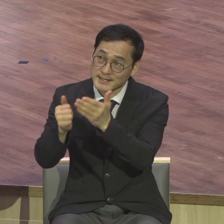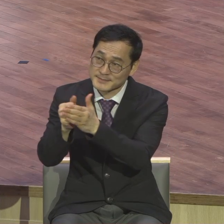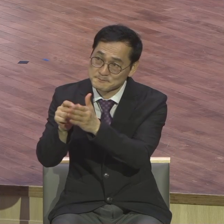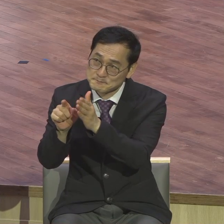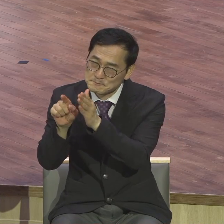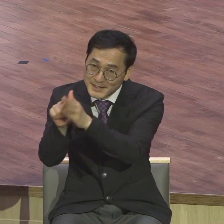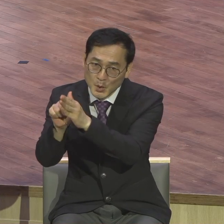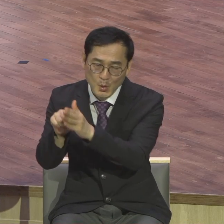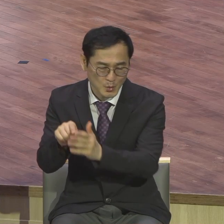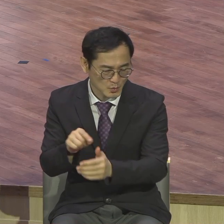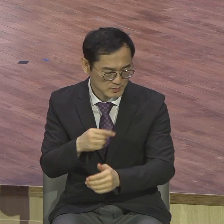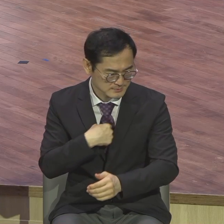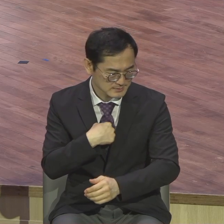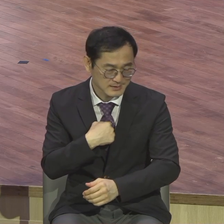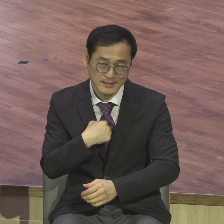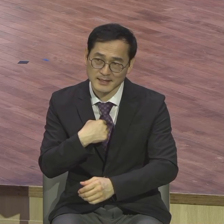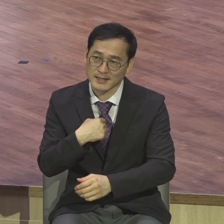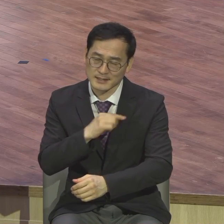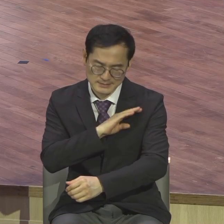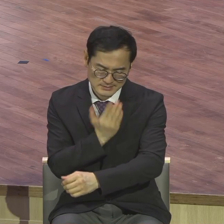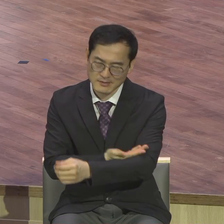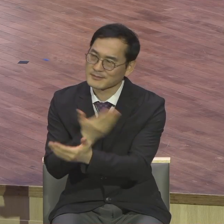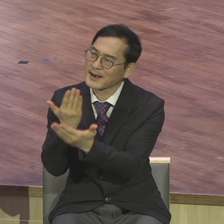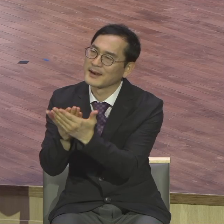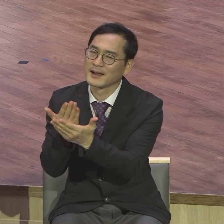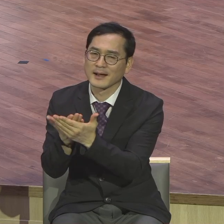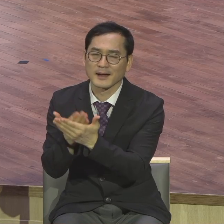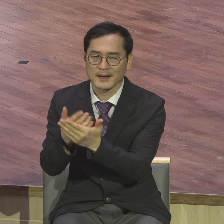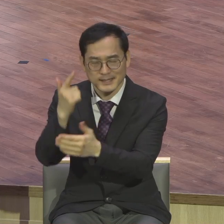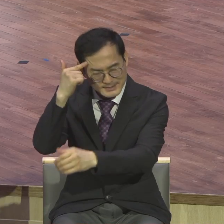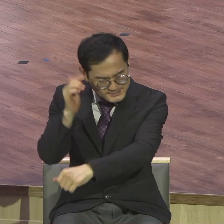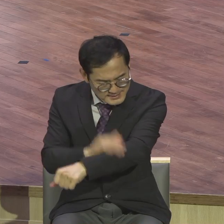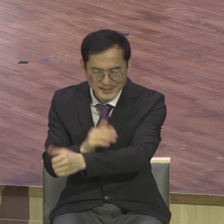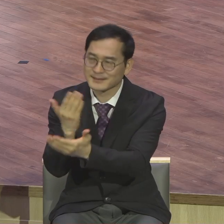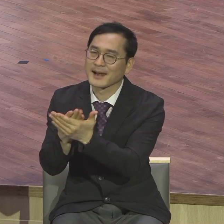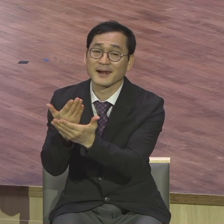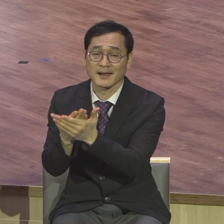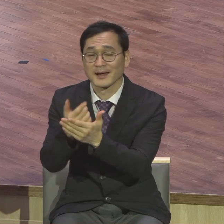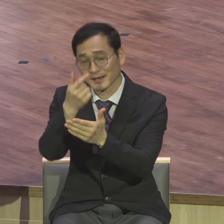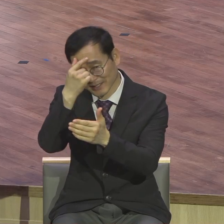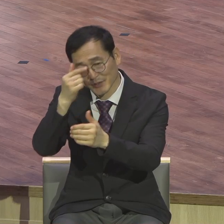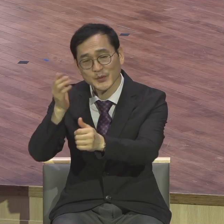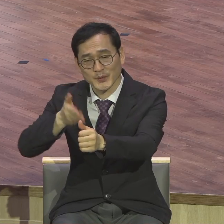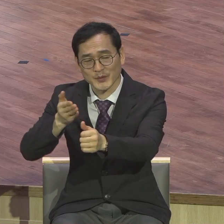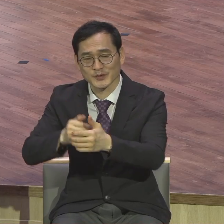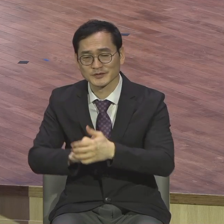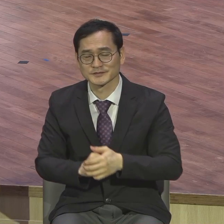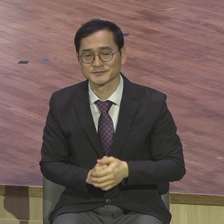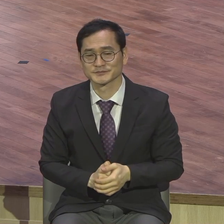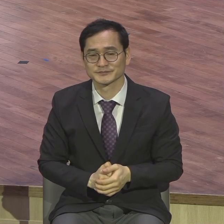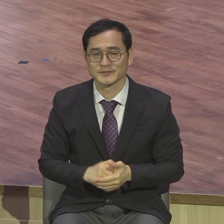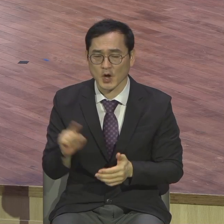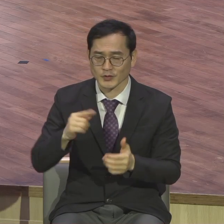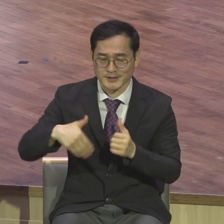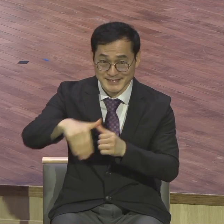하나는 기가 막히게 생각나게 하십니다 항상 어떤 상황 속에서도 제일 중요한 거